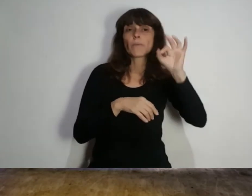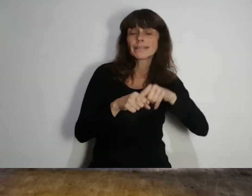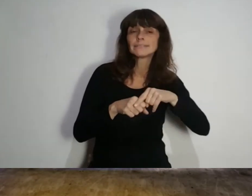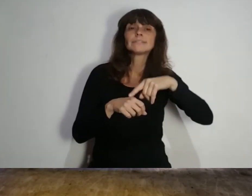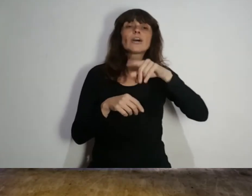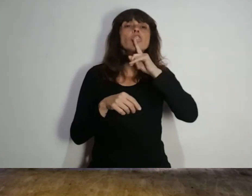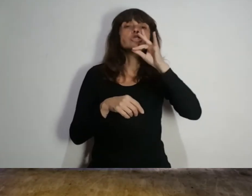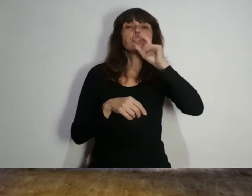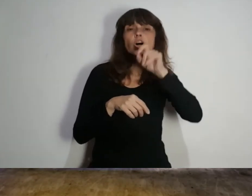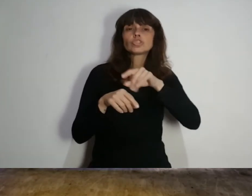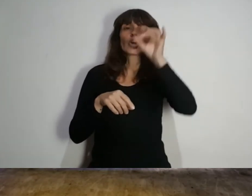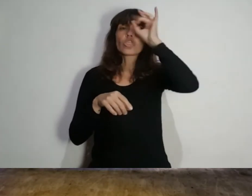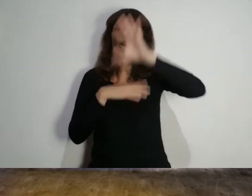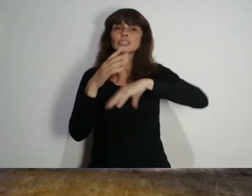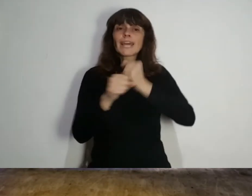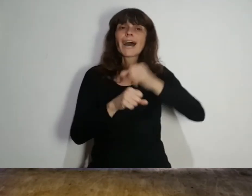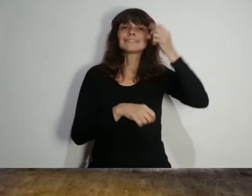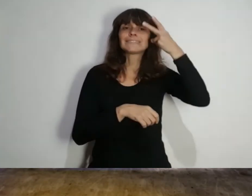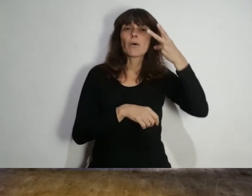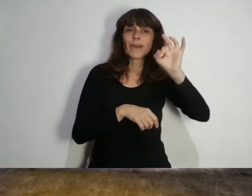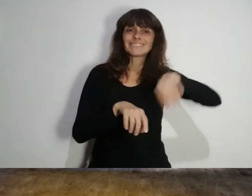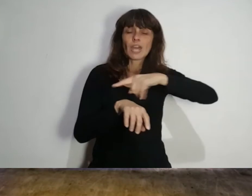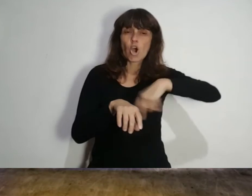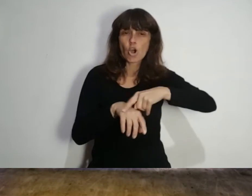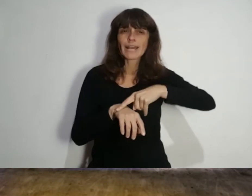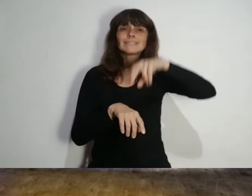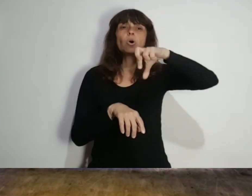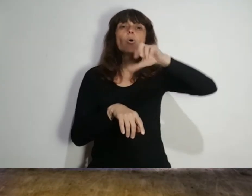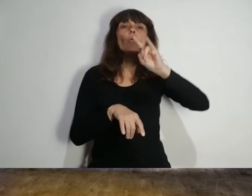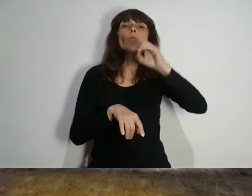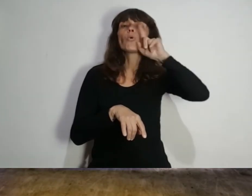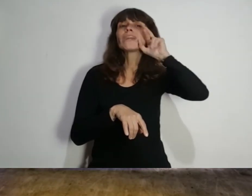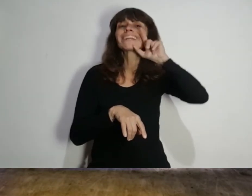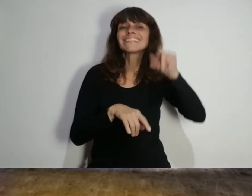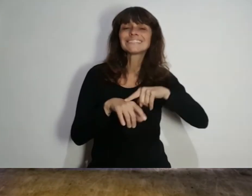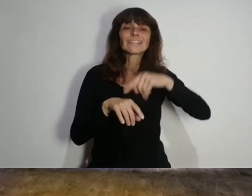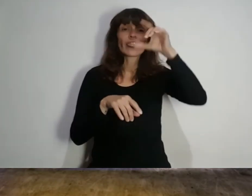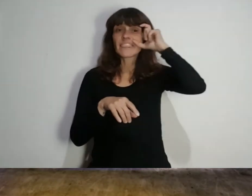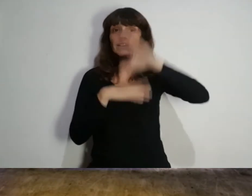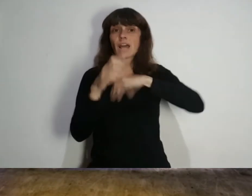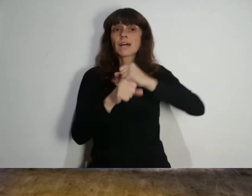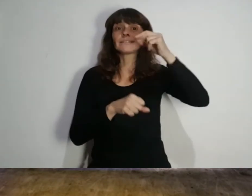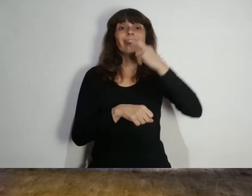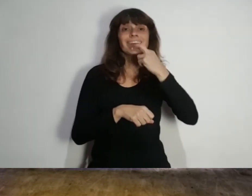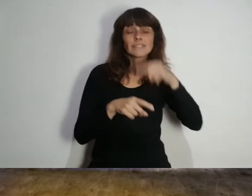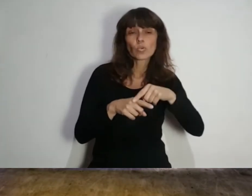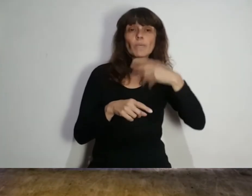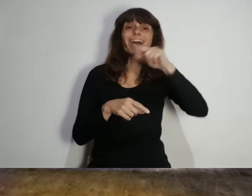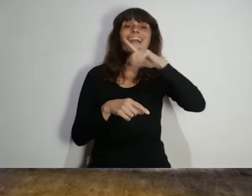a 20 el Dot Bayre Shopping de 12 a 20 el Patio Burlitz de 10 a 19 Alcorta